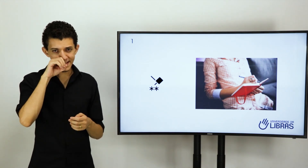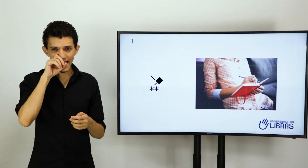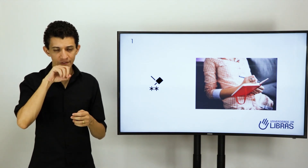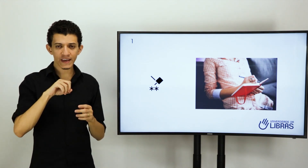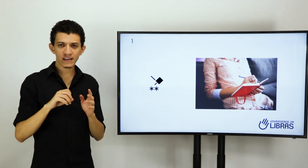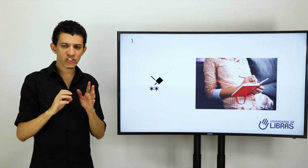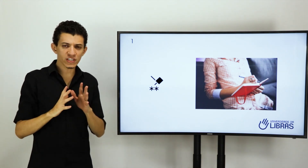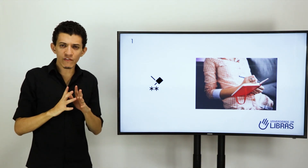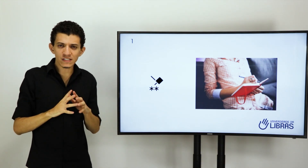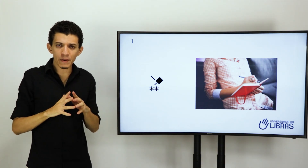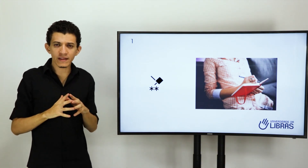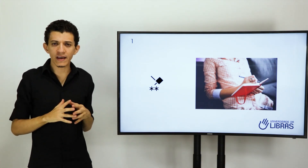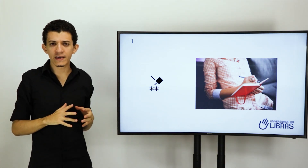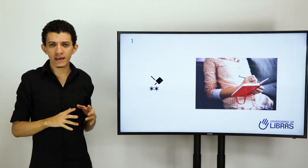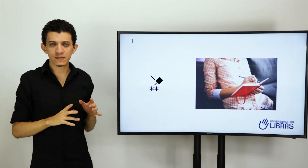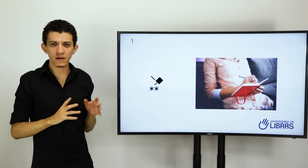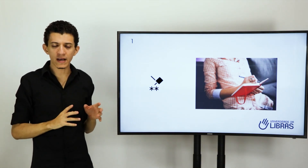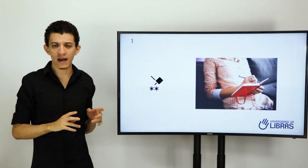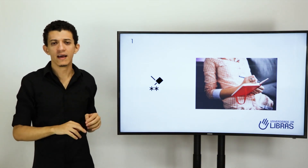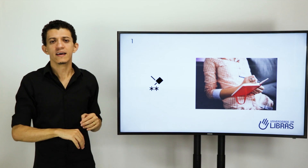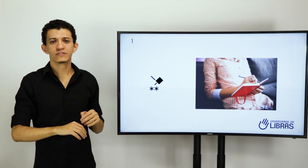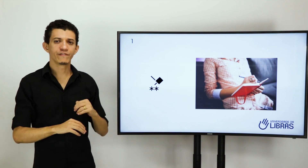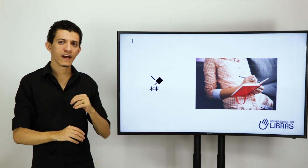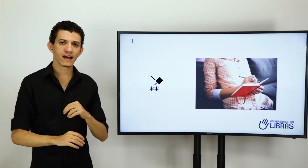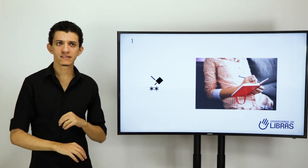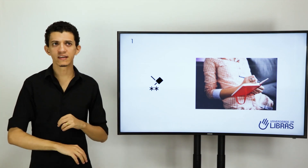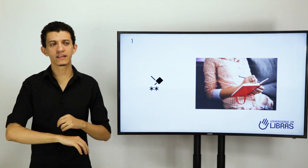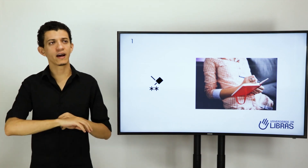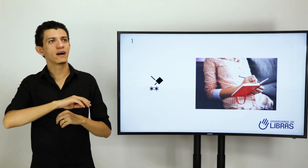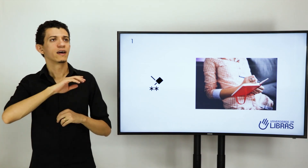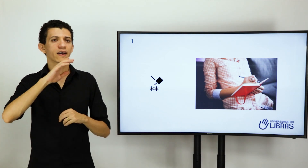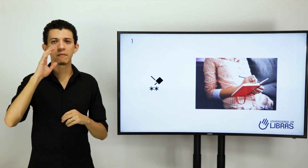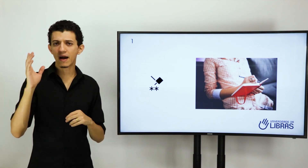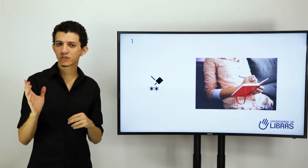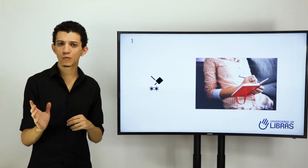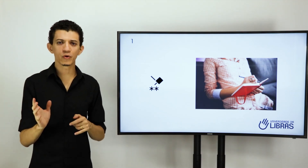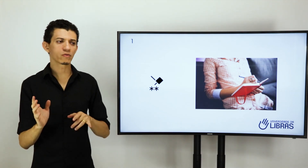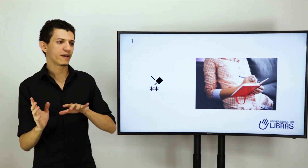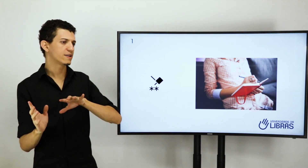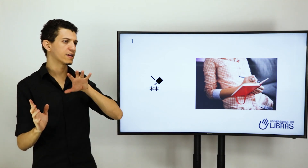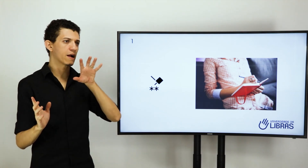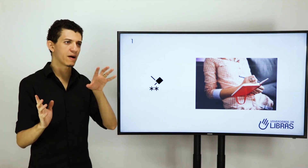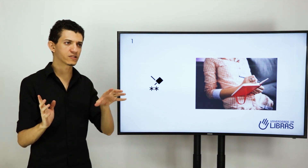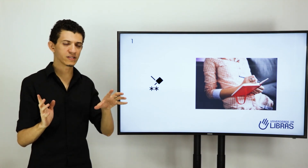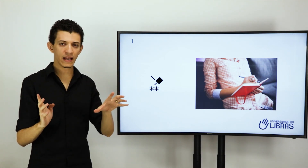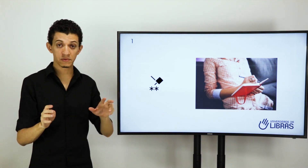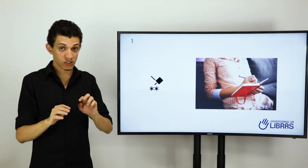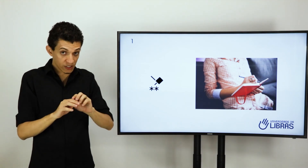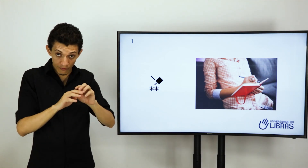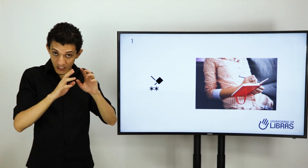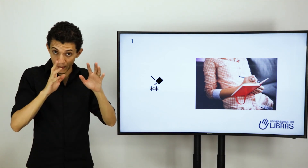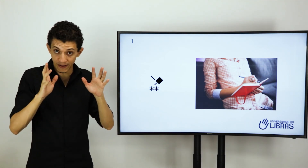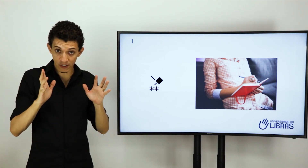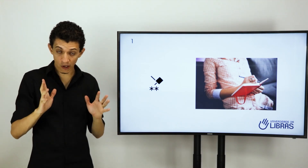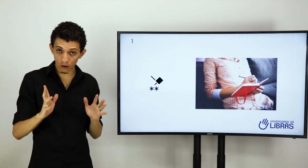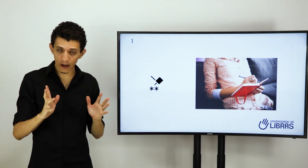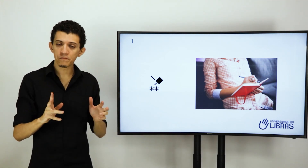Observe que a gente não vai se prender aqui e explicar diferenças entre a gramática do português, a gramática do talibre. A gente não vai se prender isso agora.